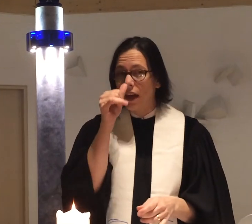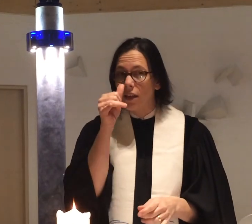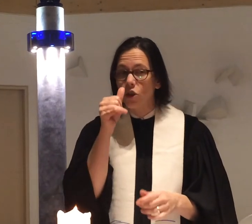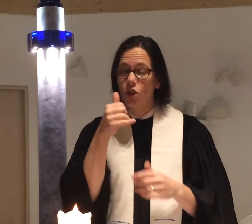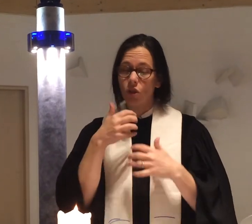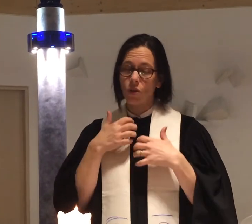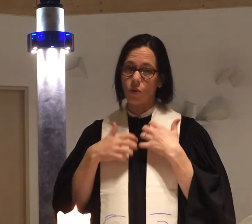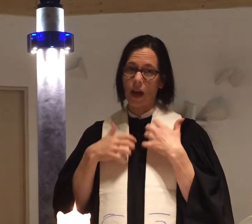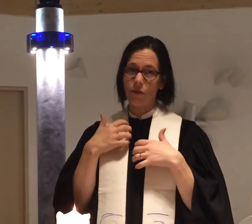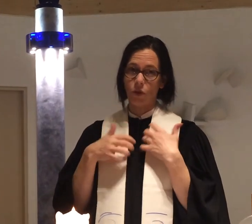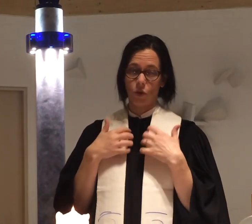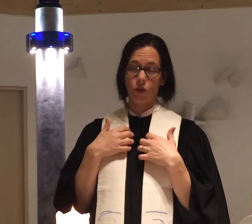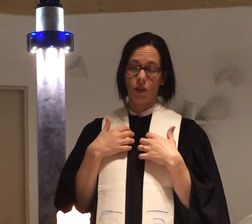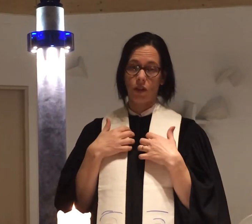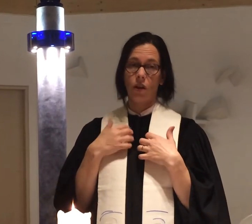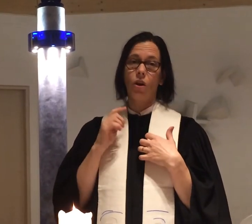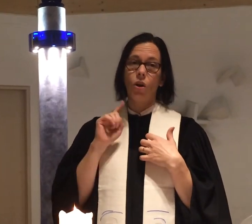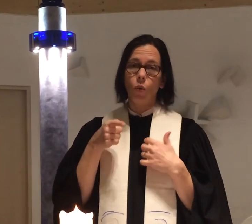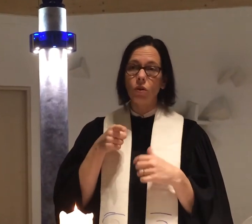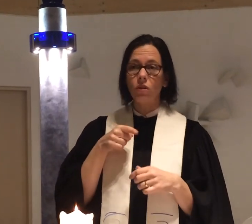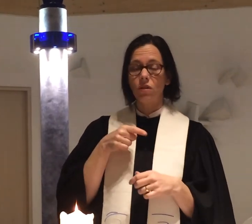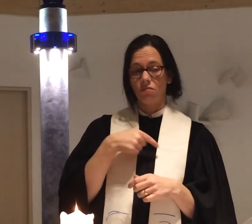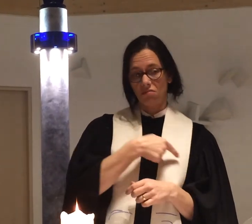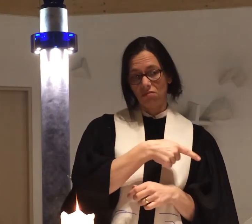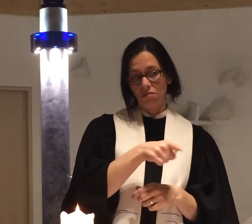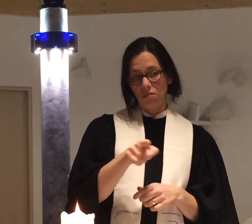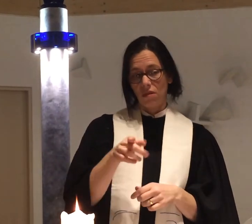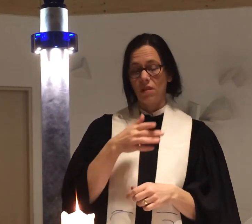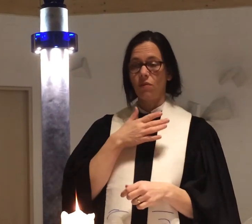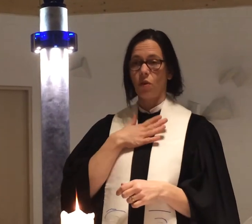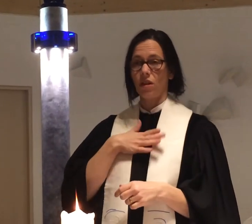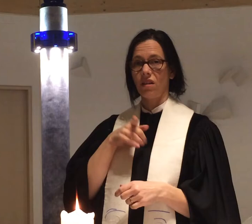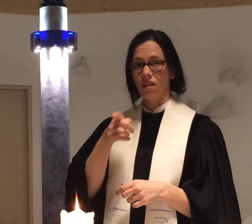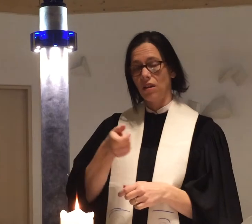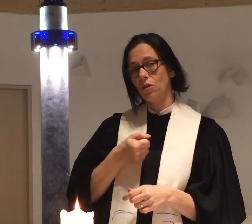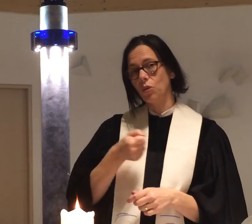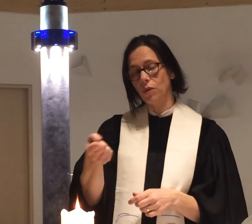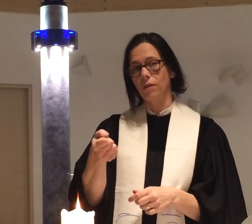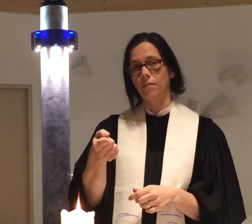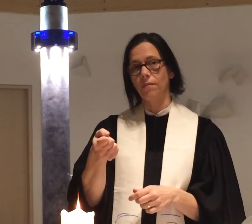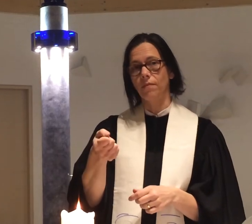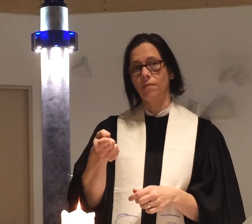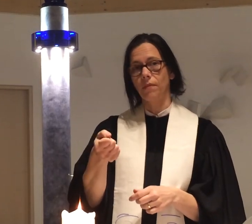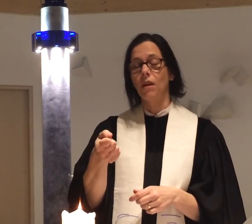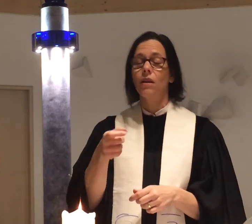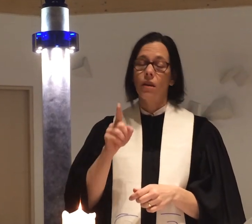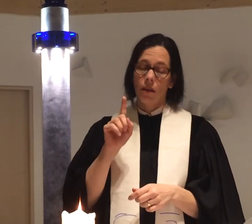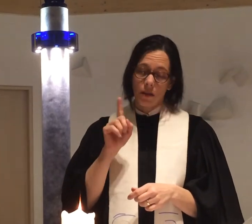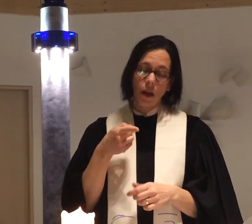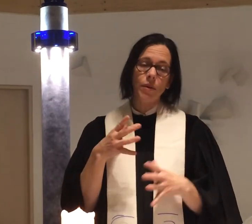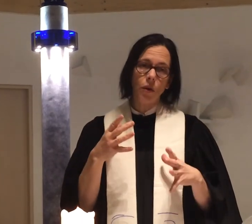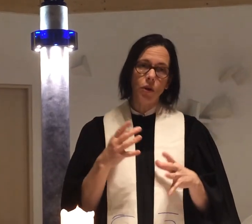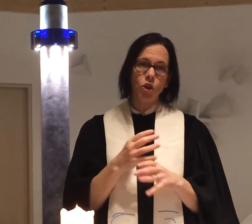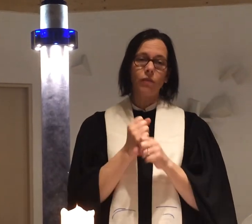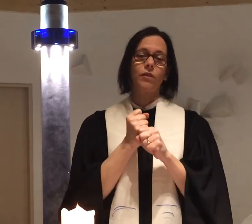neidisch oder eifersüchtig. Und sie wollten ihn töten. Sie haben es auch geschafft,